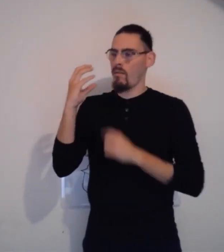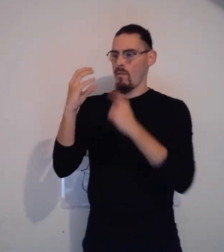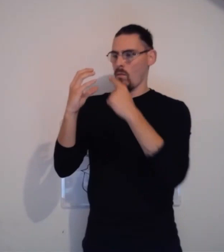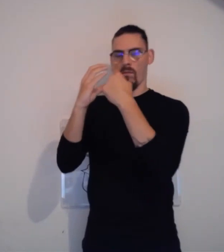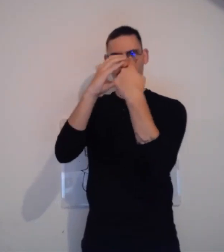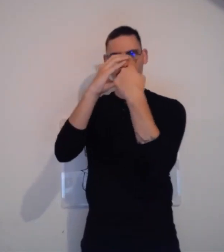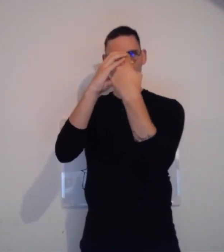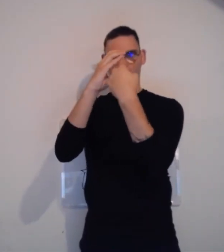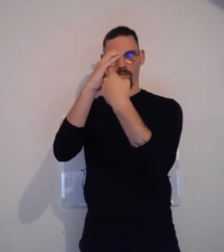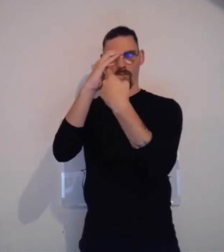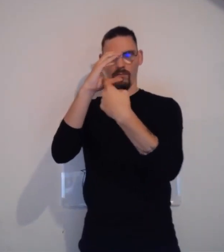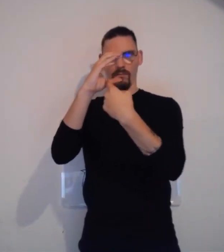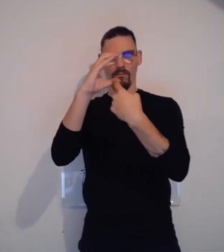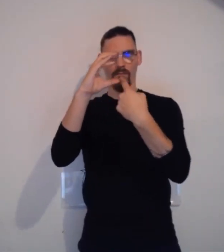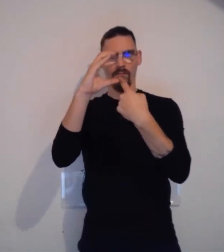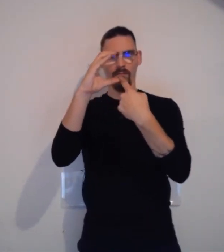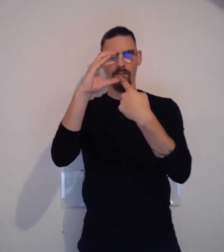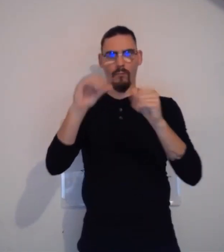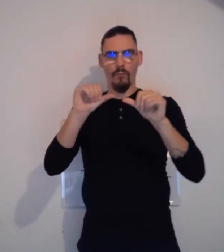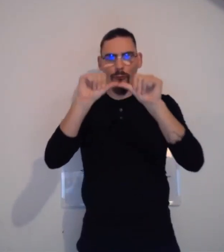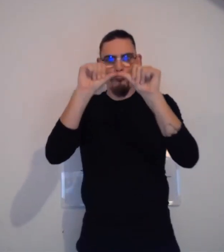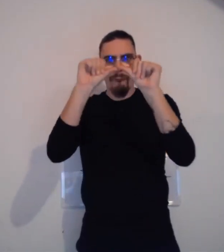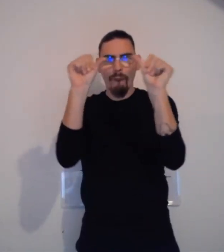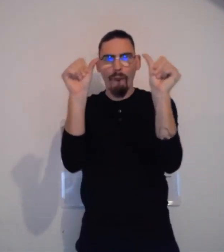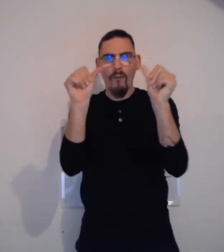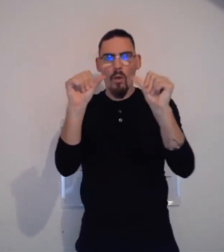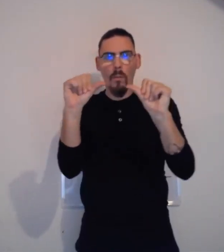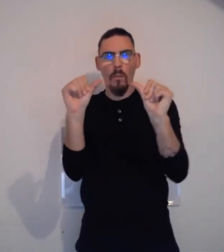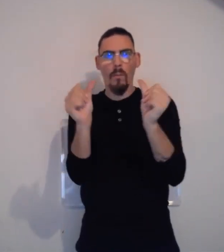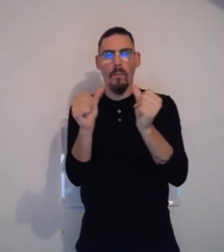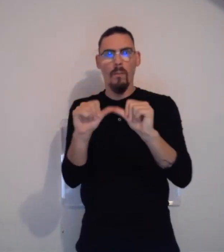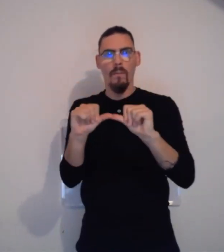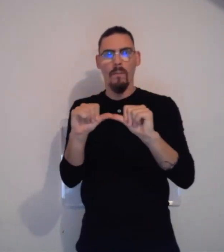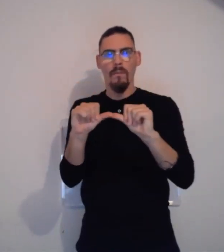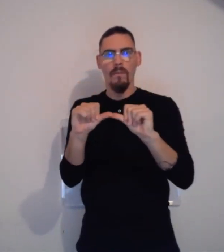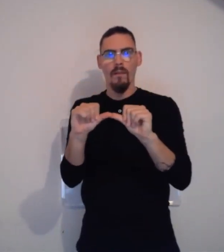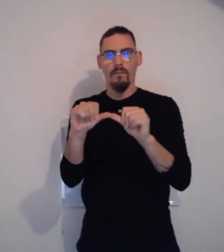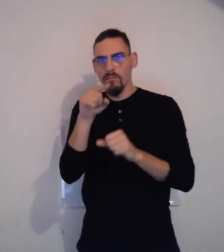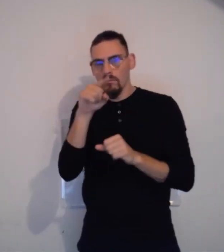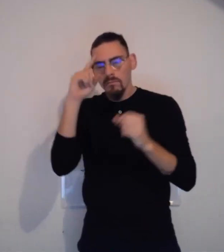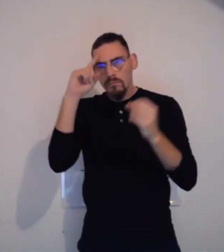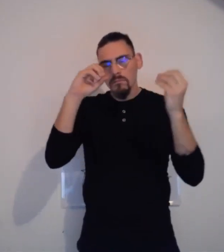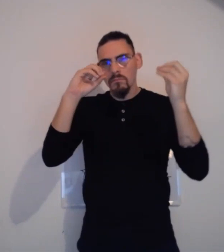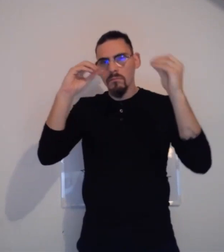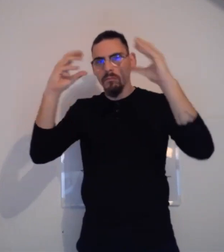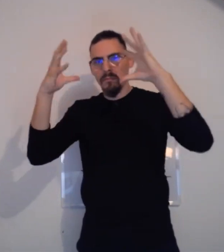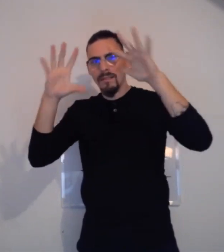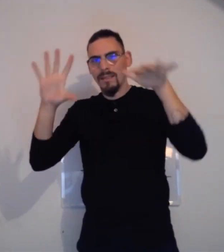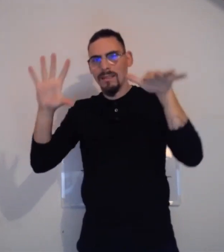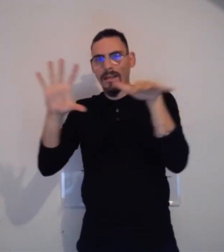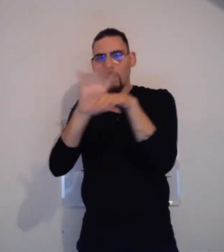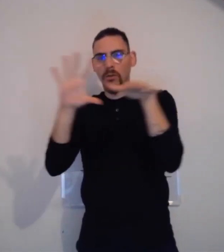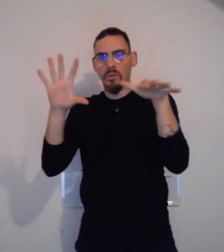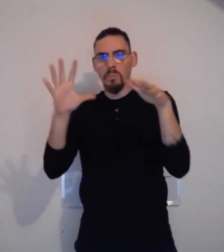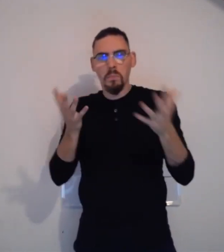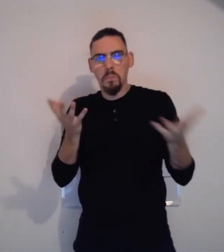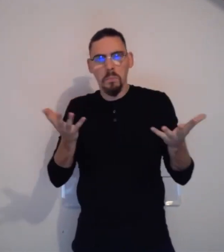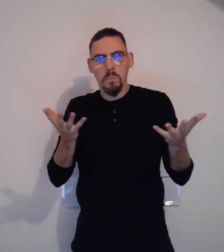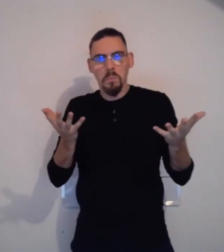Eh bien, ce signe-là, on peut remarquer qu'il y a une petite forme qui apparaît dans la main. Imaginez